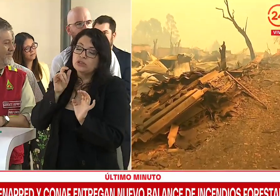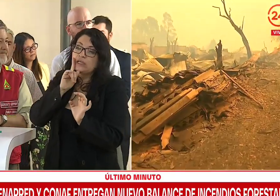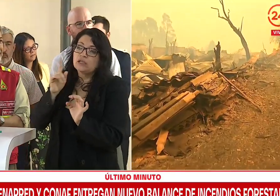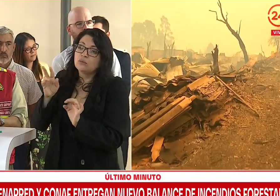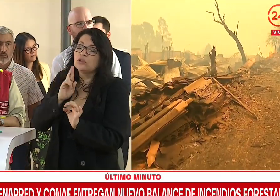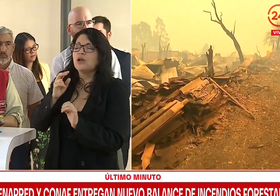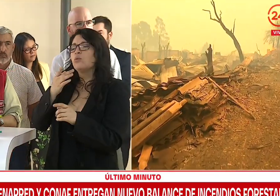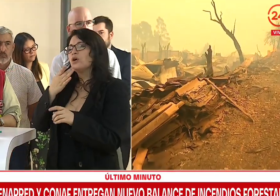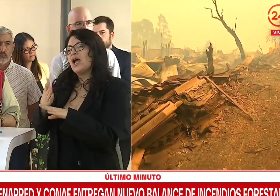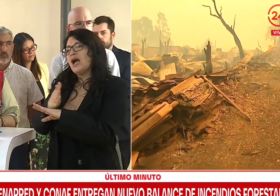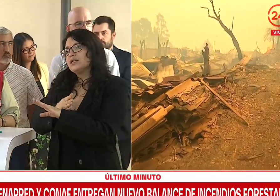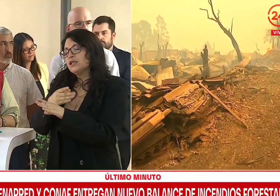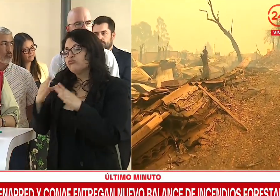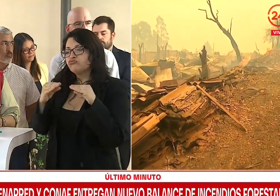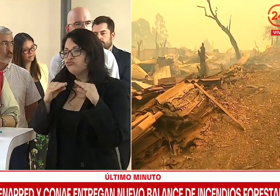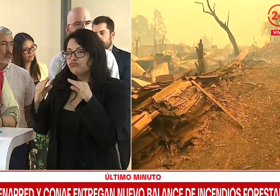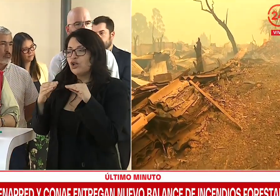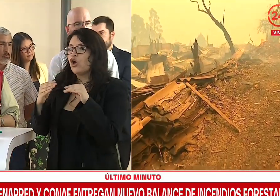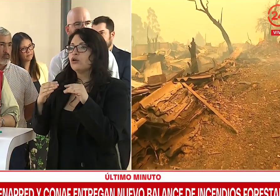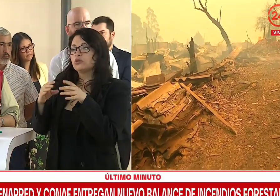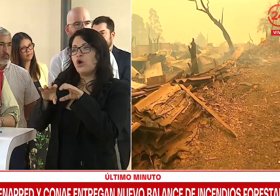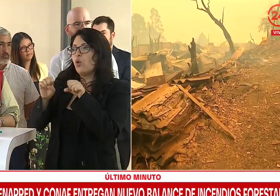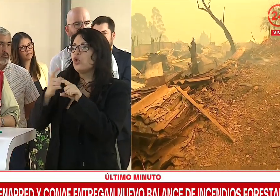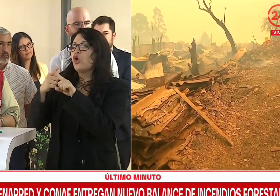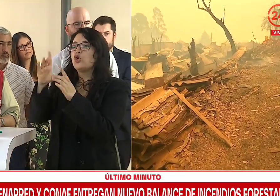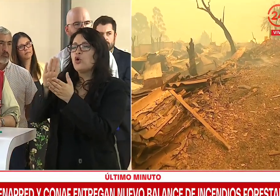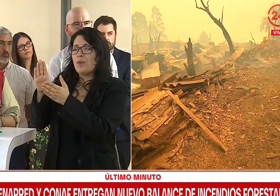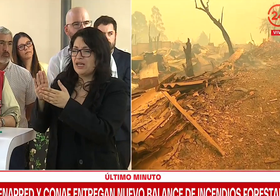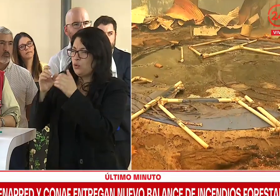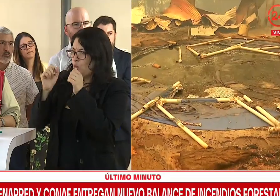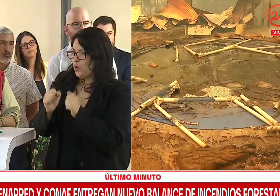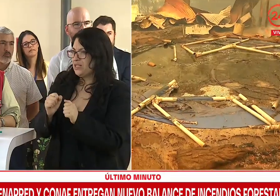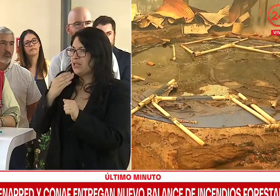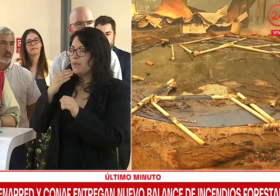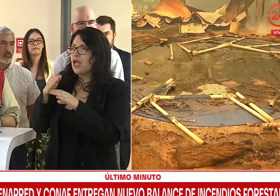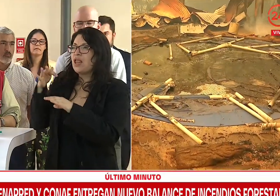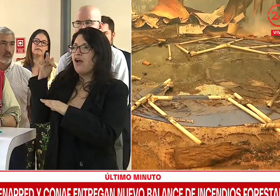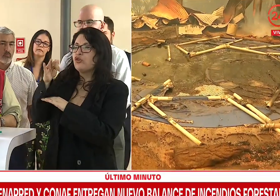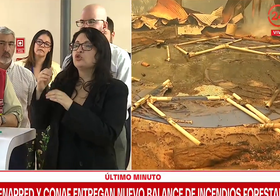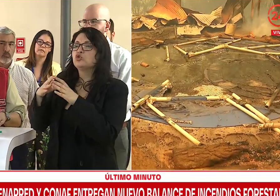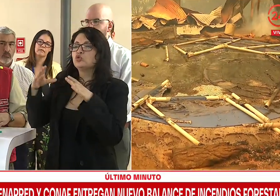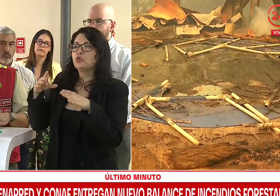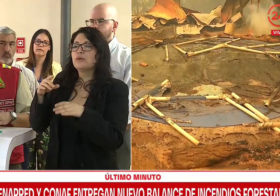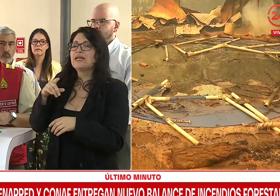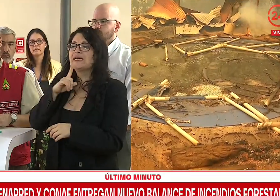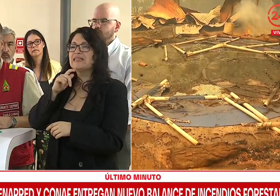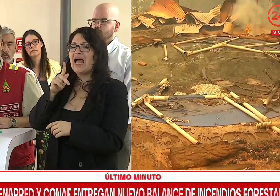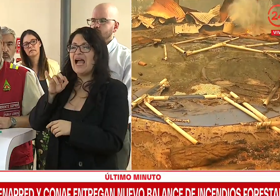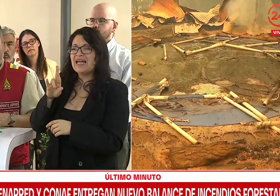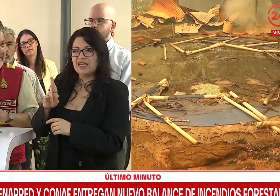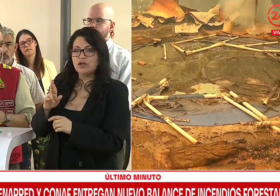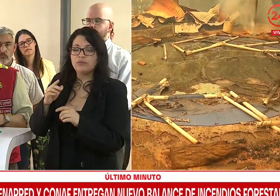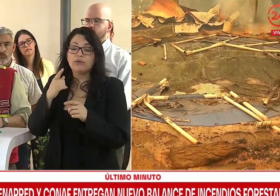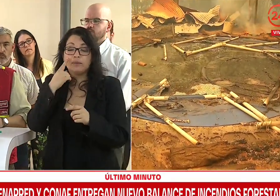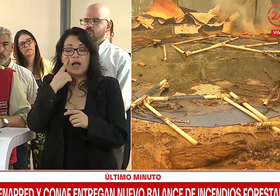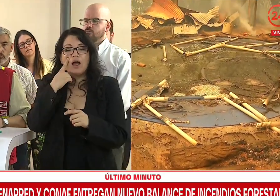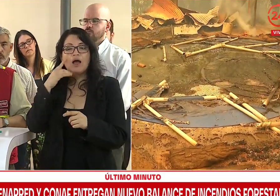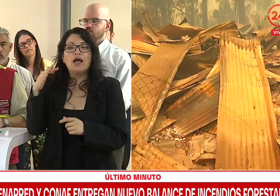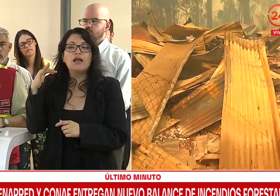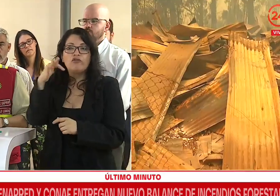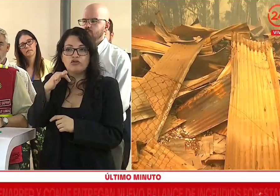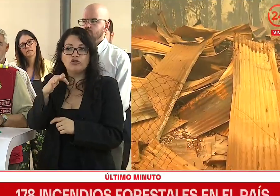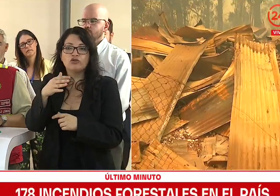Dentro de las conversaciones que se están llevando a cabo con otros países, ¿está la posible llegada del supertanker? El avión, supertanker que